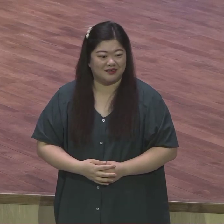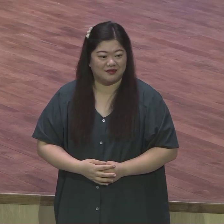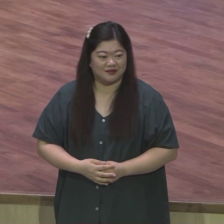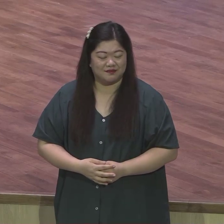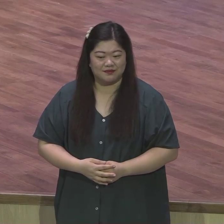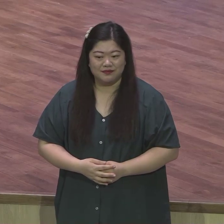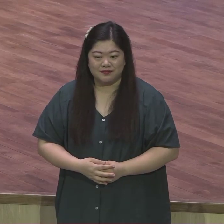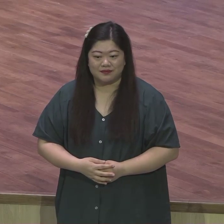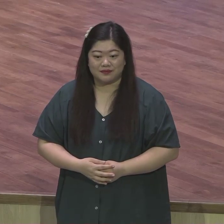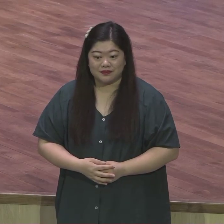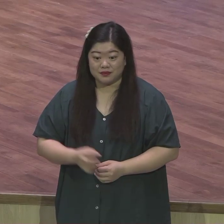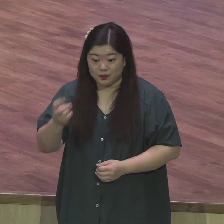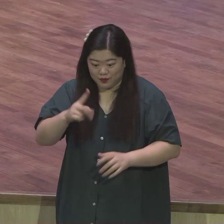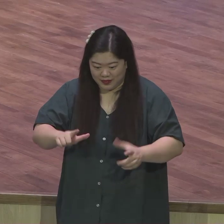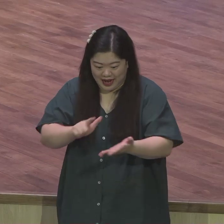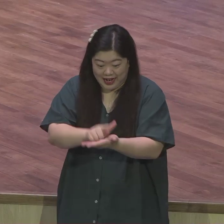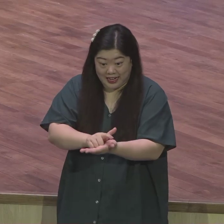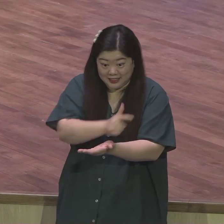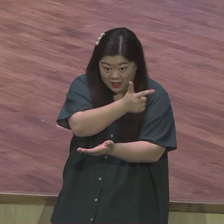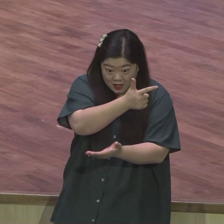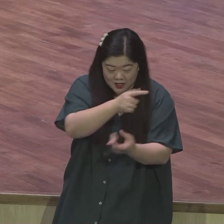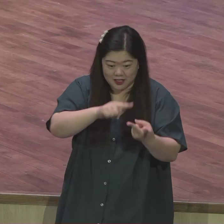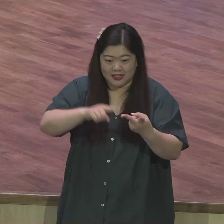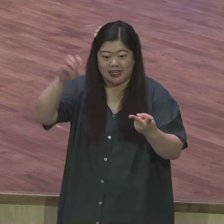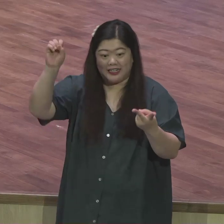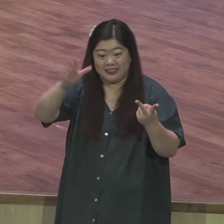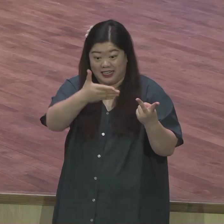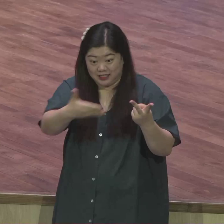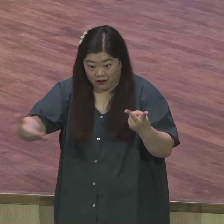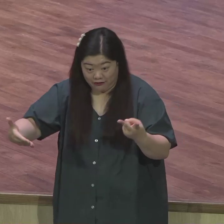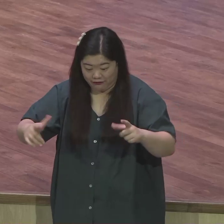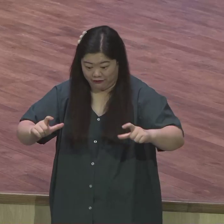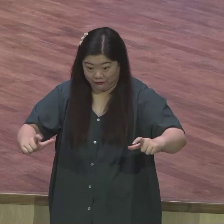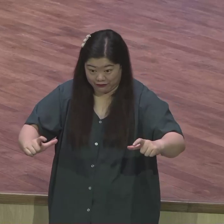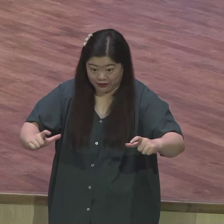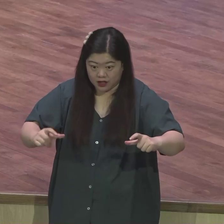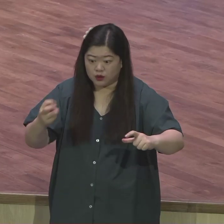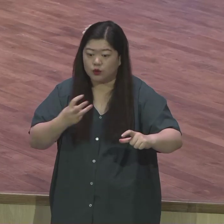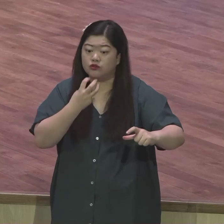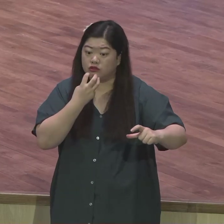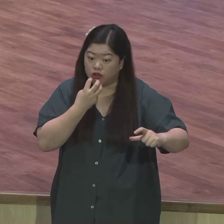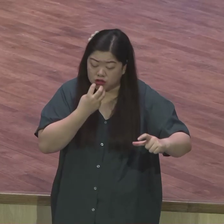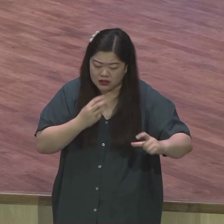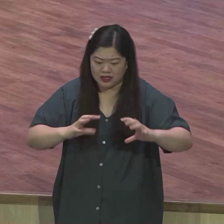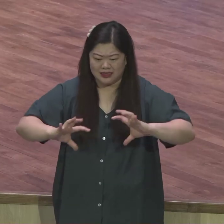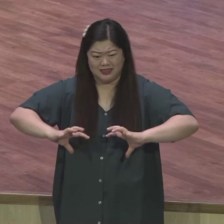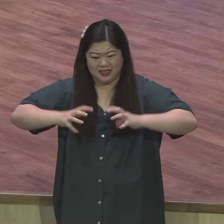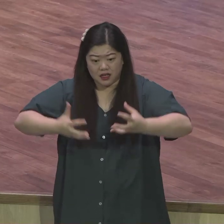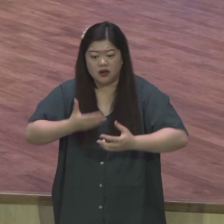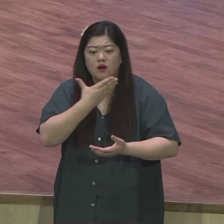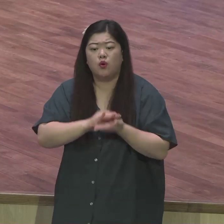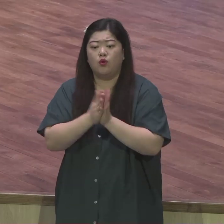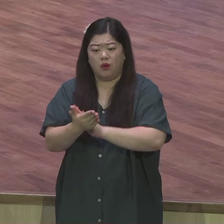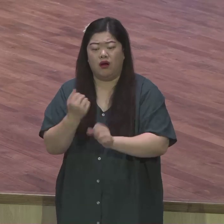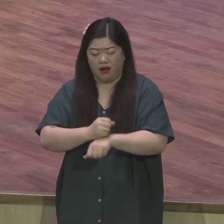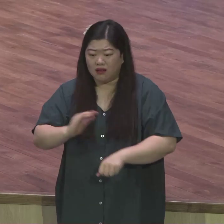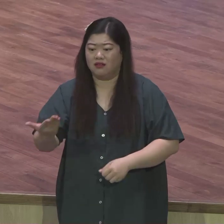강서구 양천구 우리가 살고 있는 지역을 복음화해야 돼요 믿든 안 믿든 우리는 복음을 전해야 됩니다